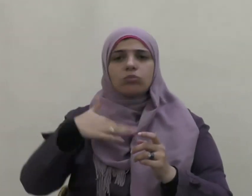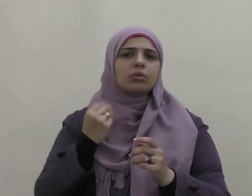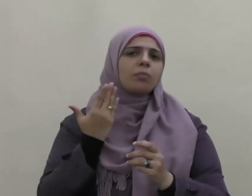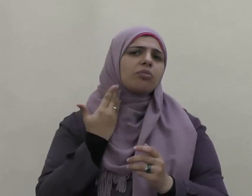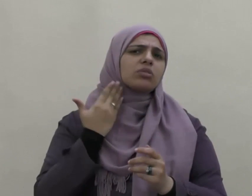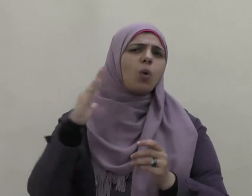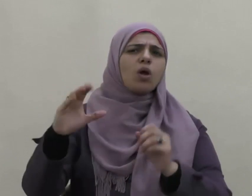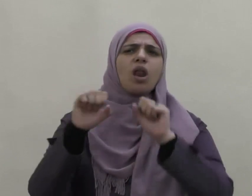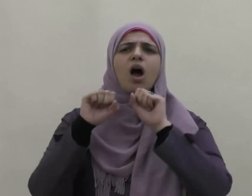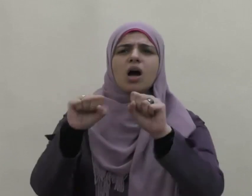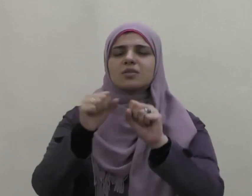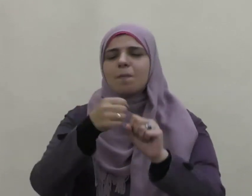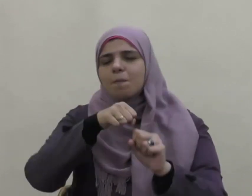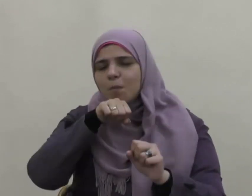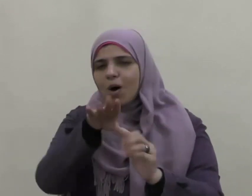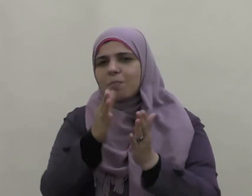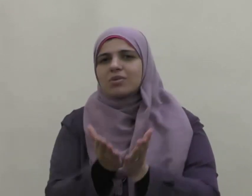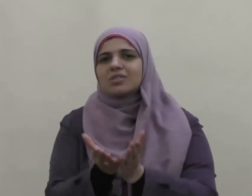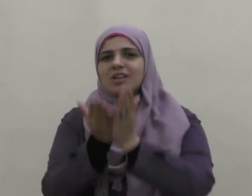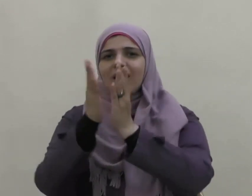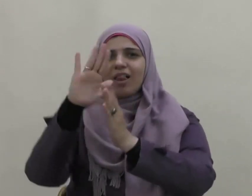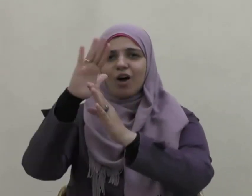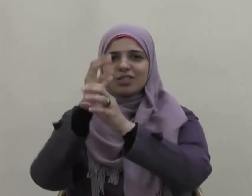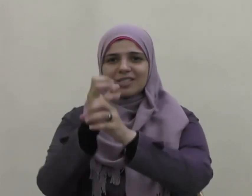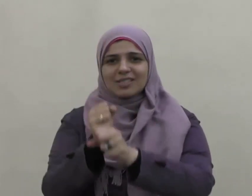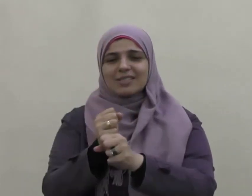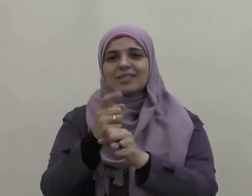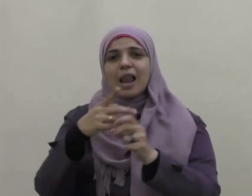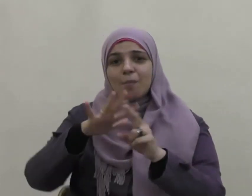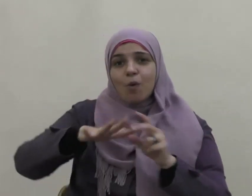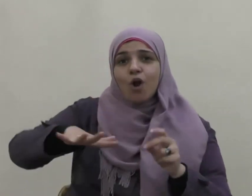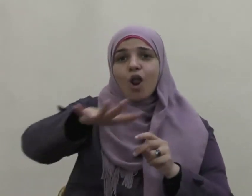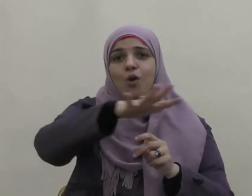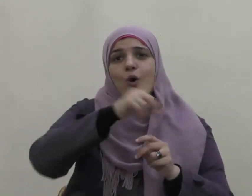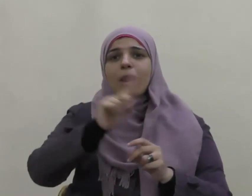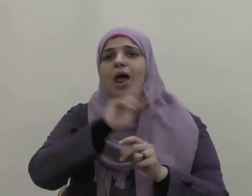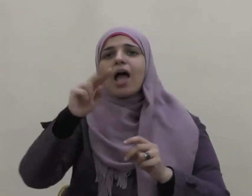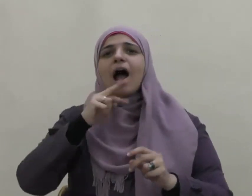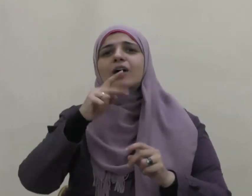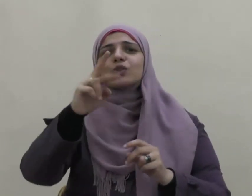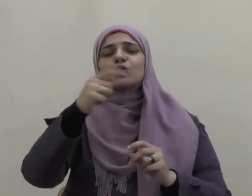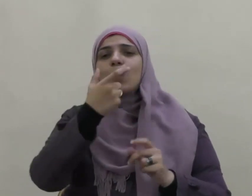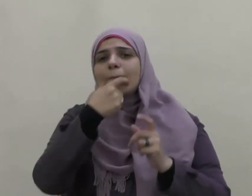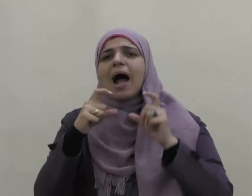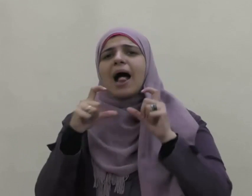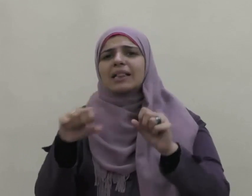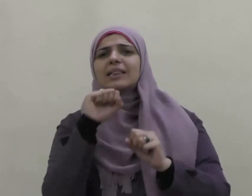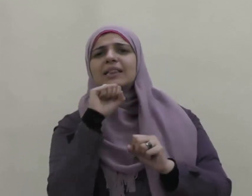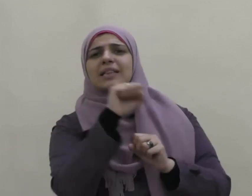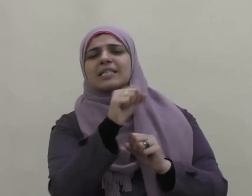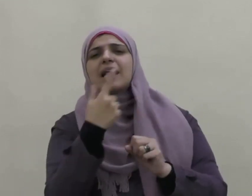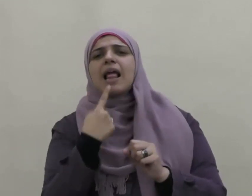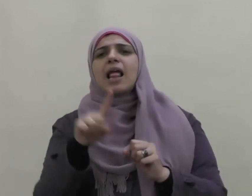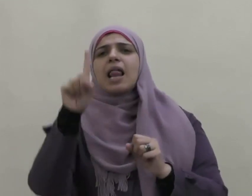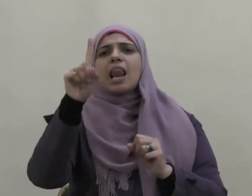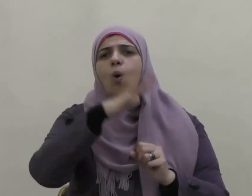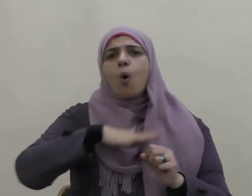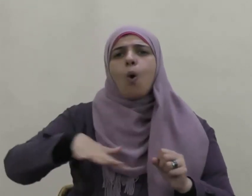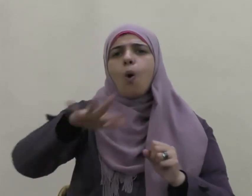صلى الله عليه وسلم أنهم لا يحدثون بحديثه إلا وهم على أحسن